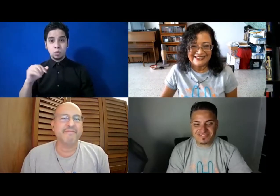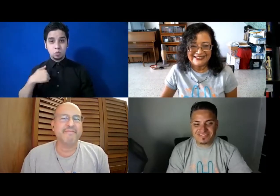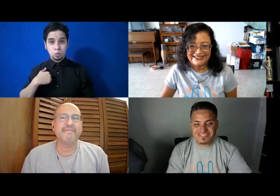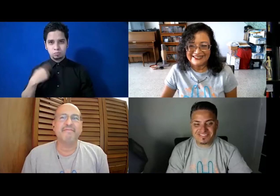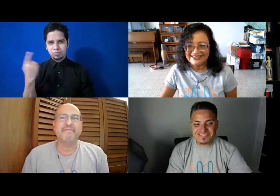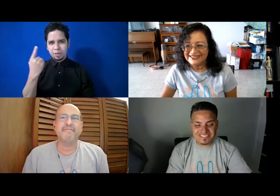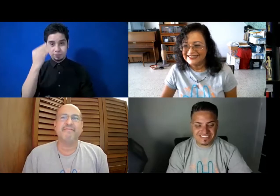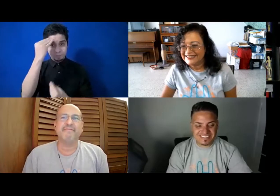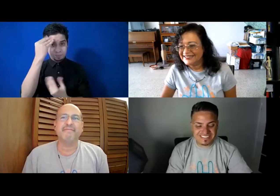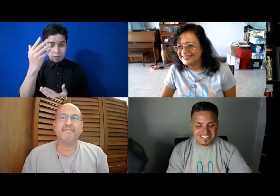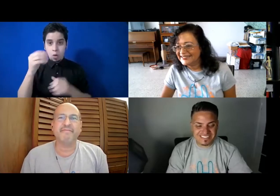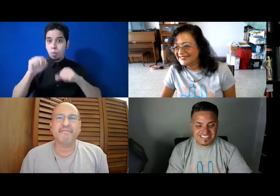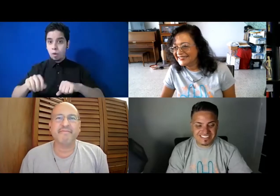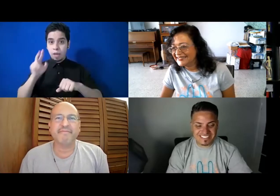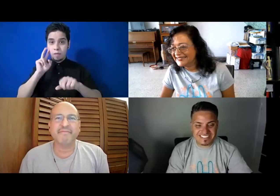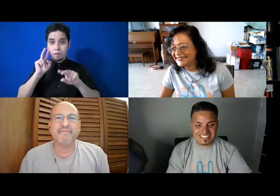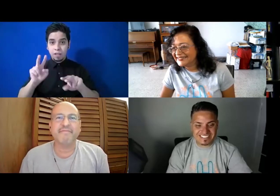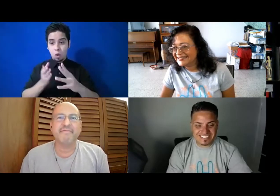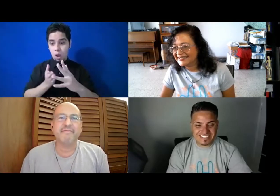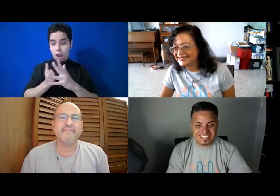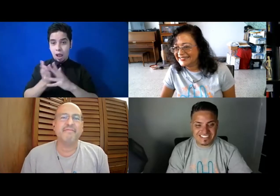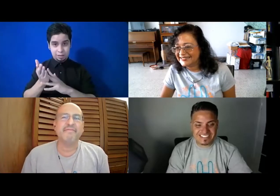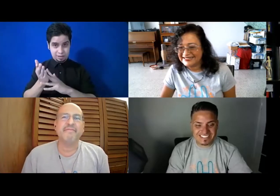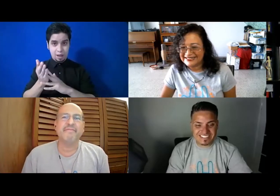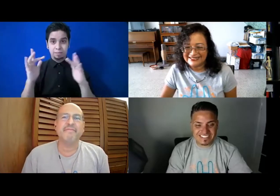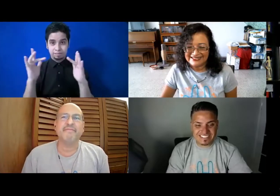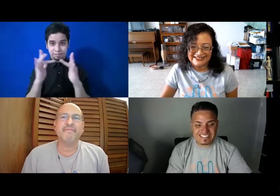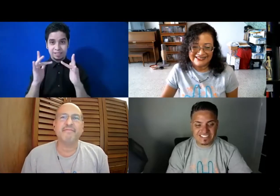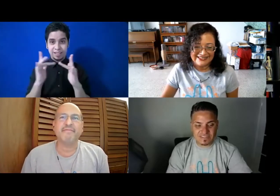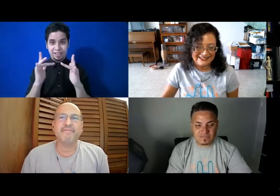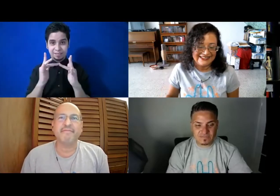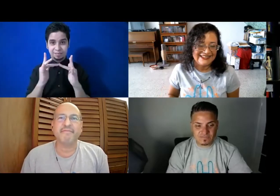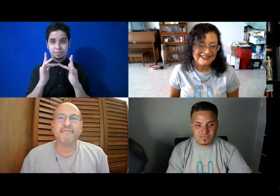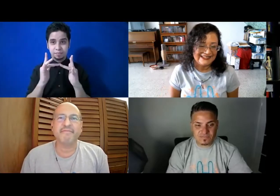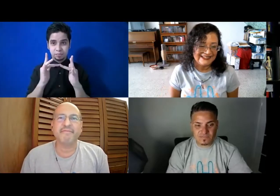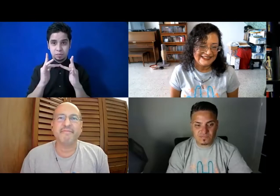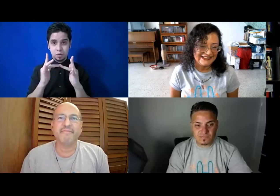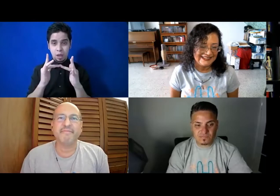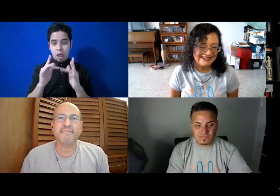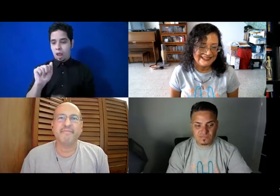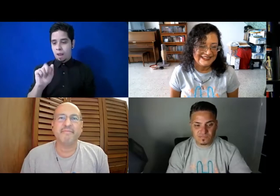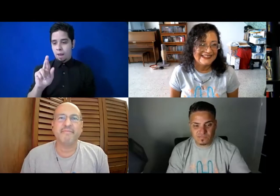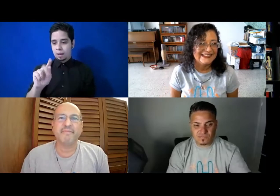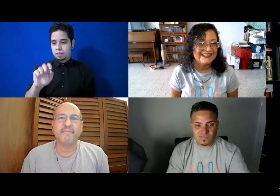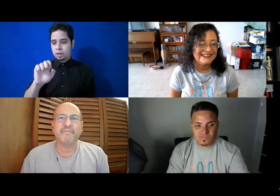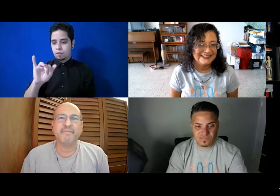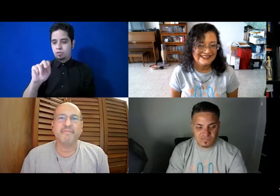pueden encontrarnos a través de todas nuestras plataformas cibernéticas, siendo artefusión.org,